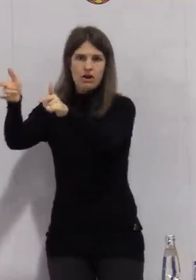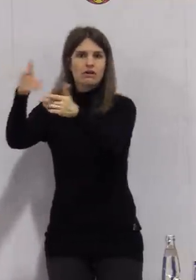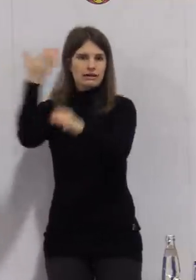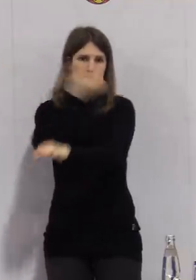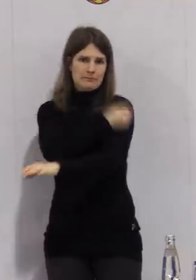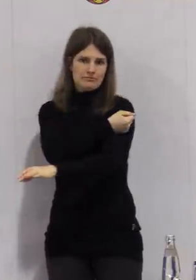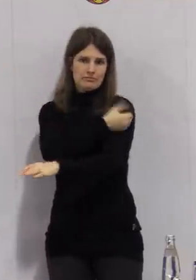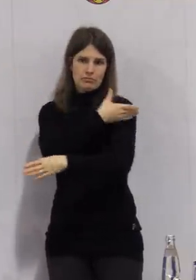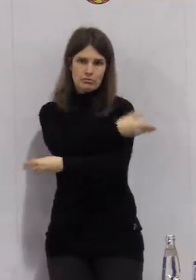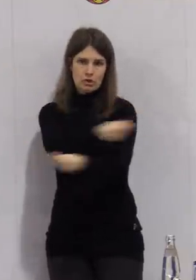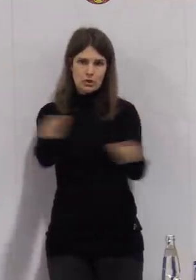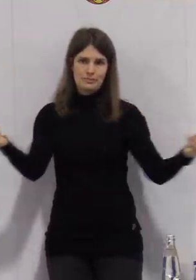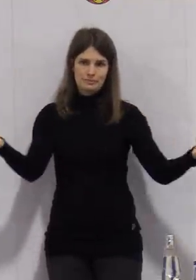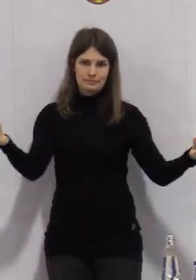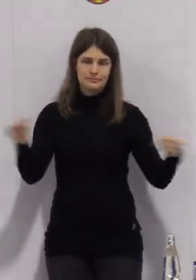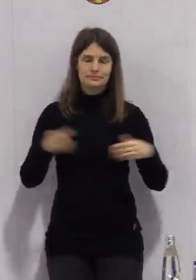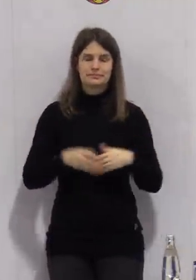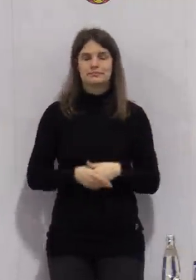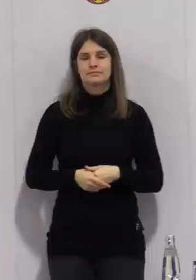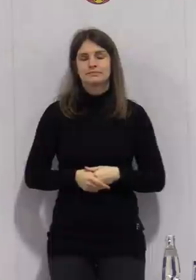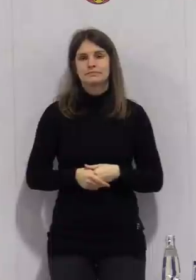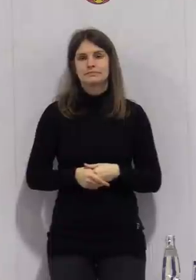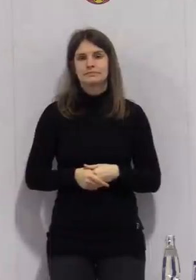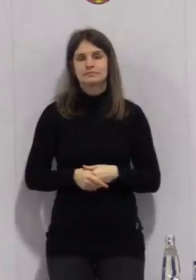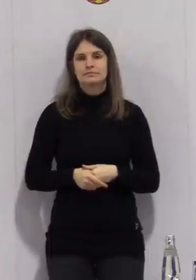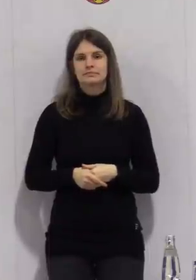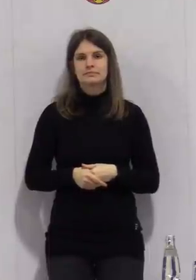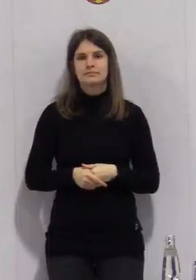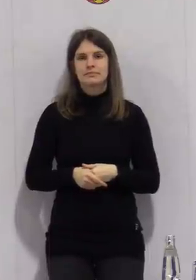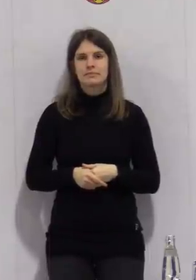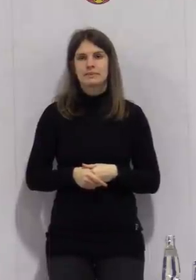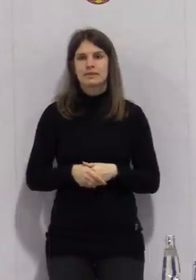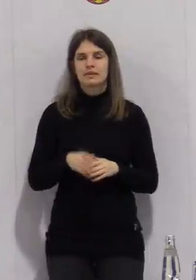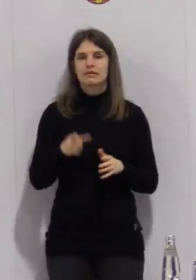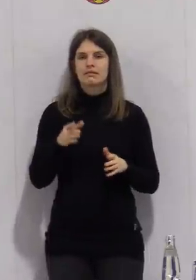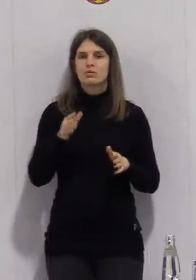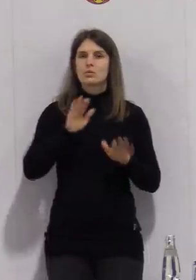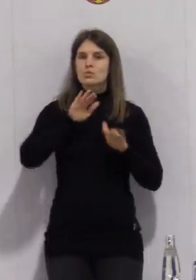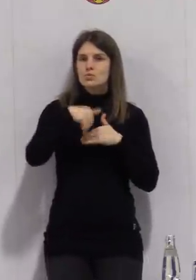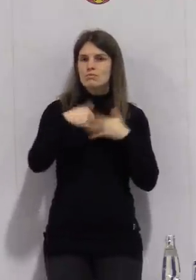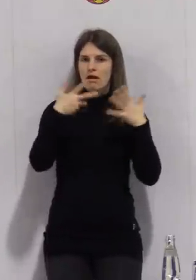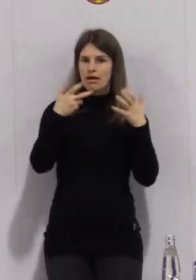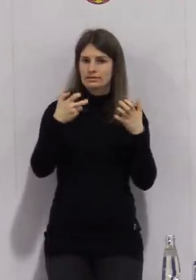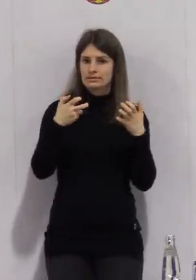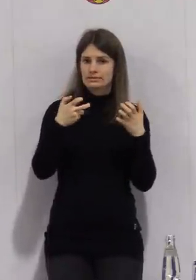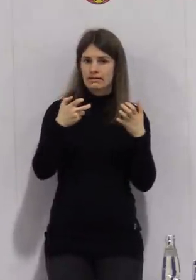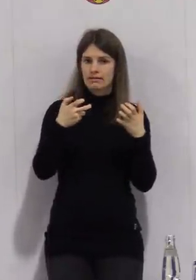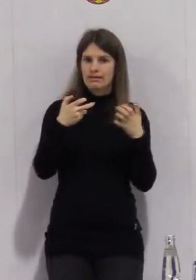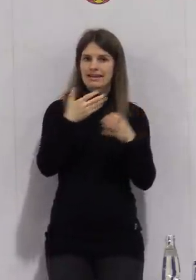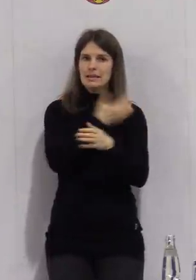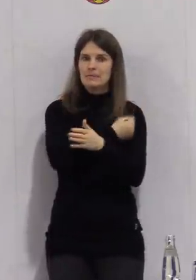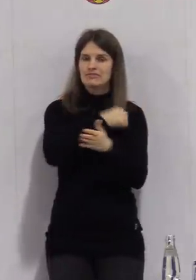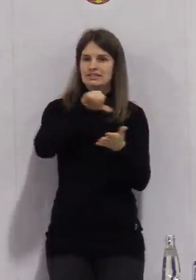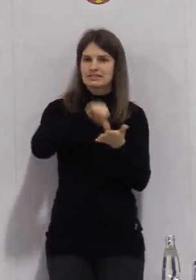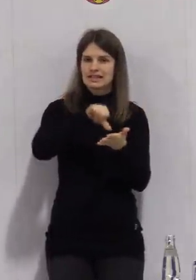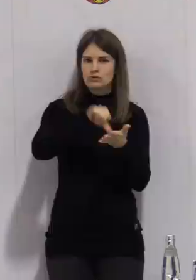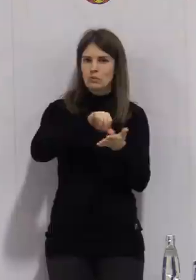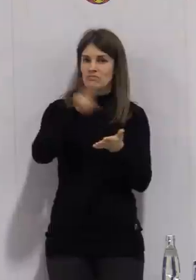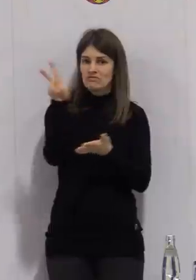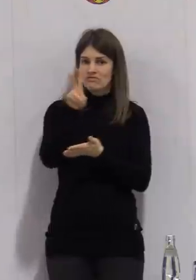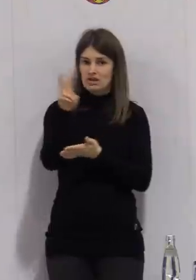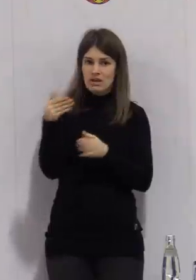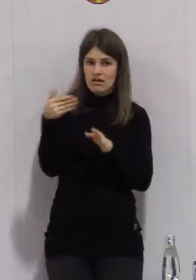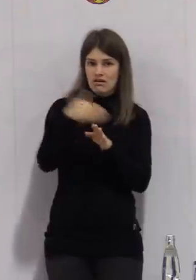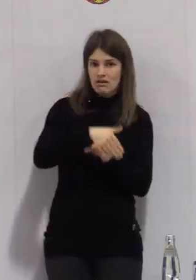Für die folgenden Städte und Gemeinden erfolgt die Impfung der über 80-Jährigen im Impfzentrum in Zorbau.